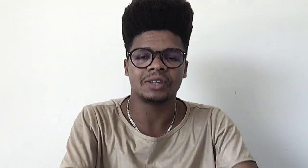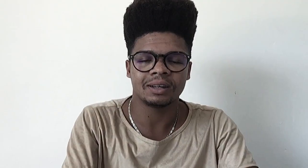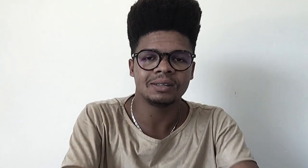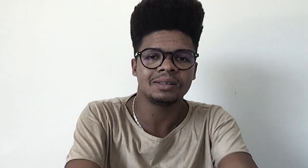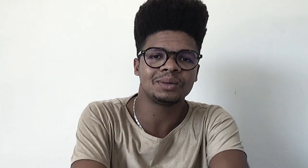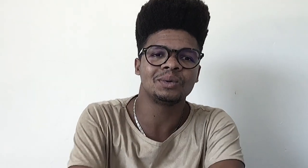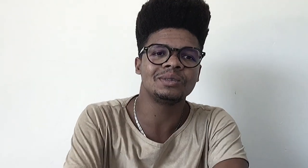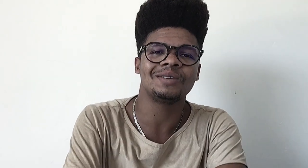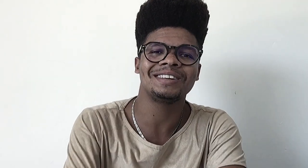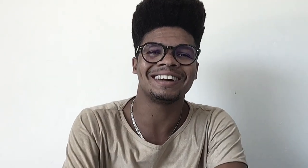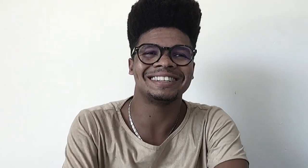de agradecer a todos e obrigado. Obrigado.